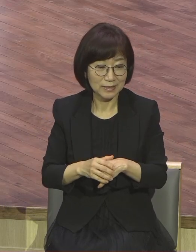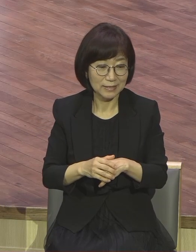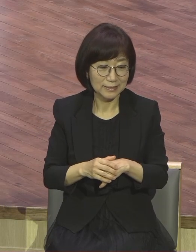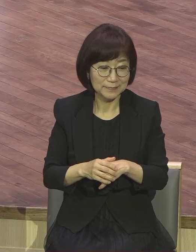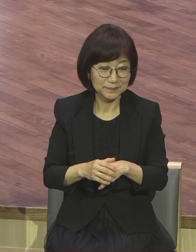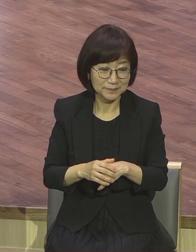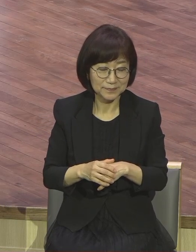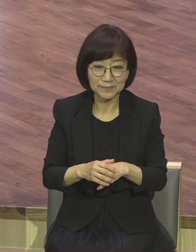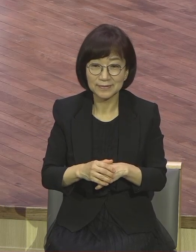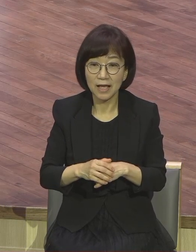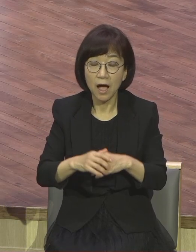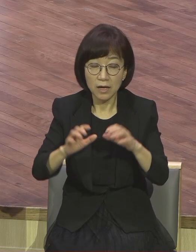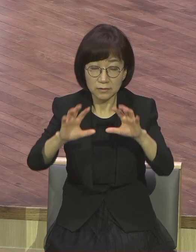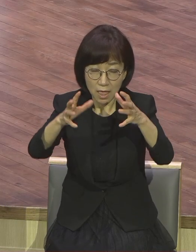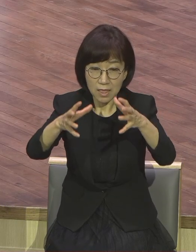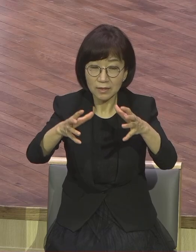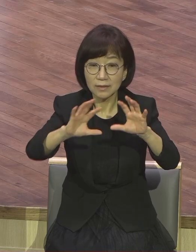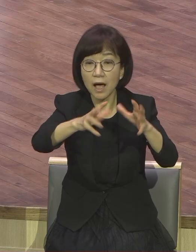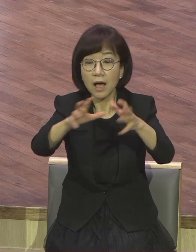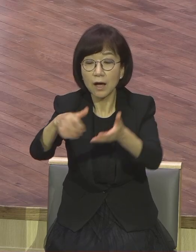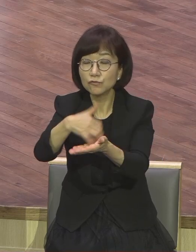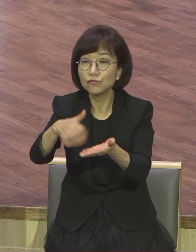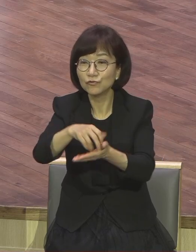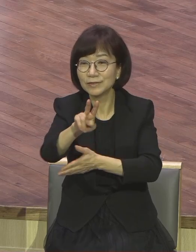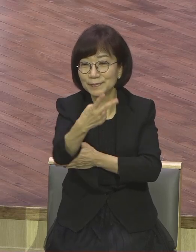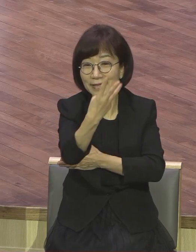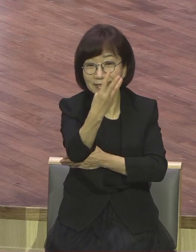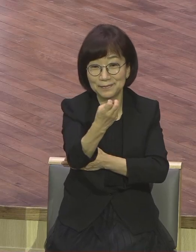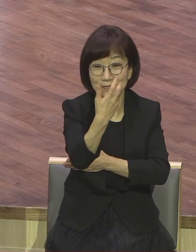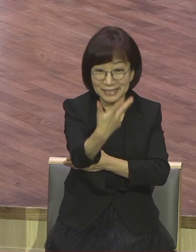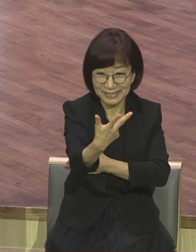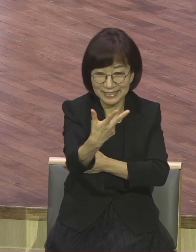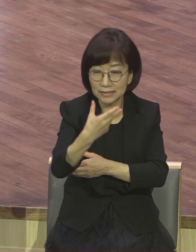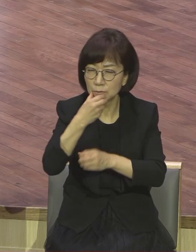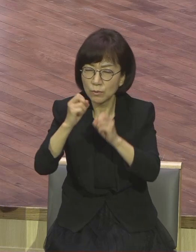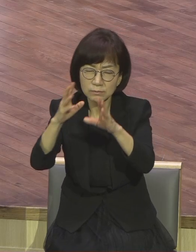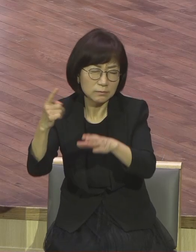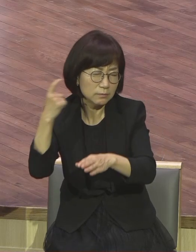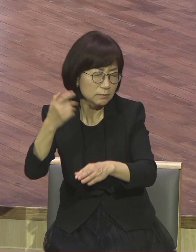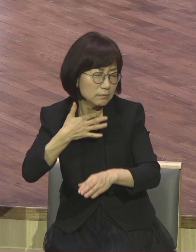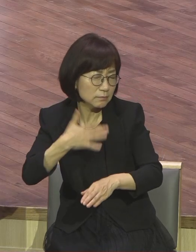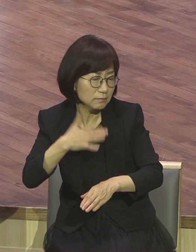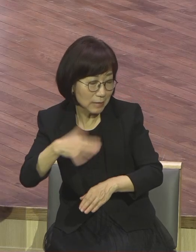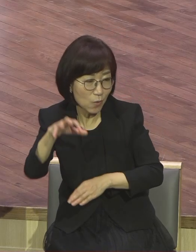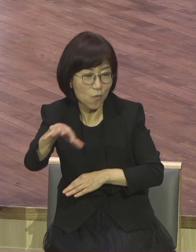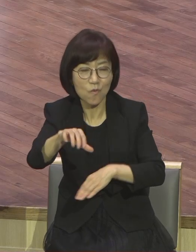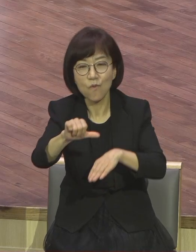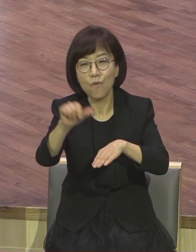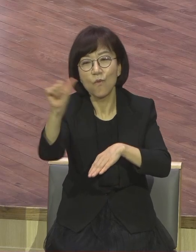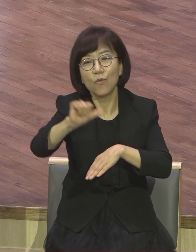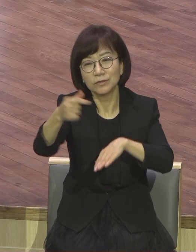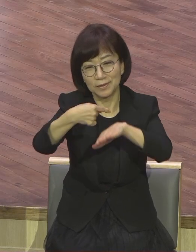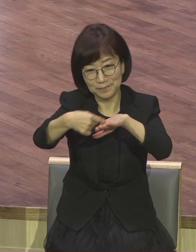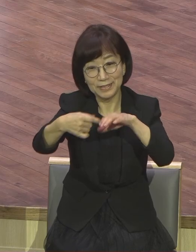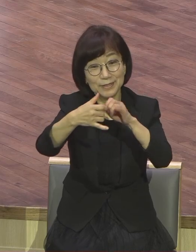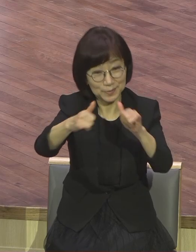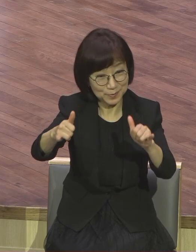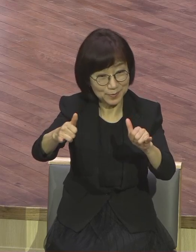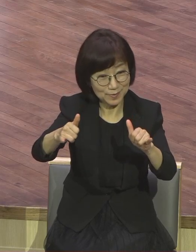있고 그 안에 미전도 종족 5천 종족이 살고 있다. 그들을 살리는 교회의 개인이